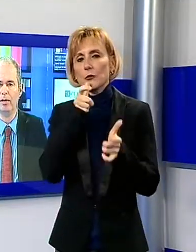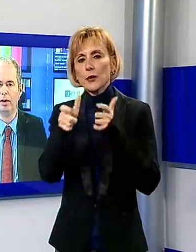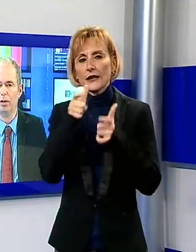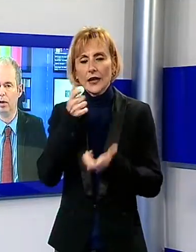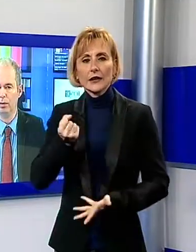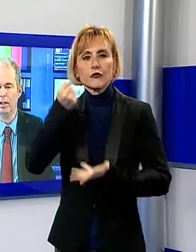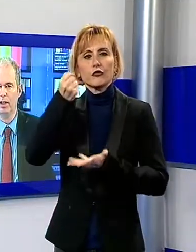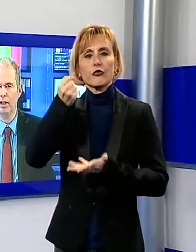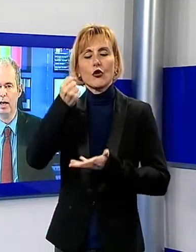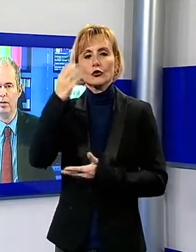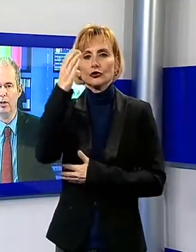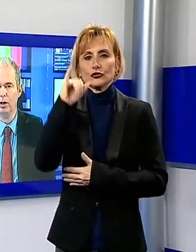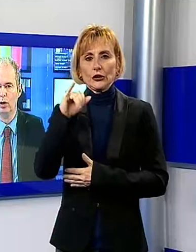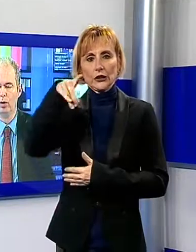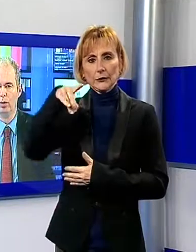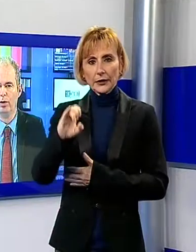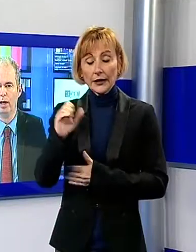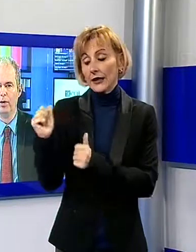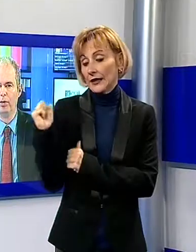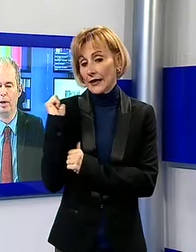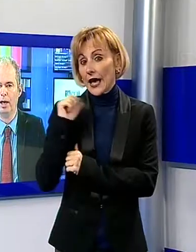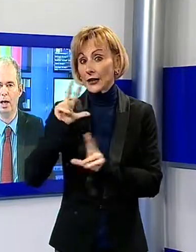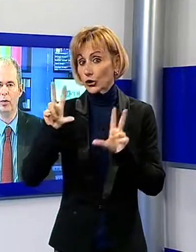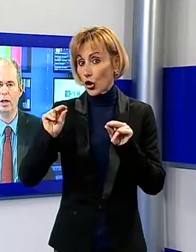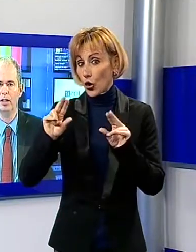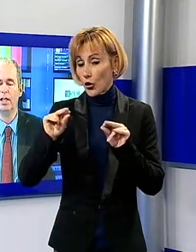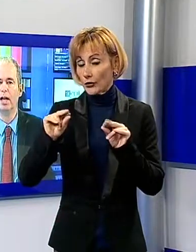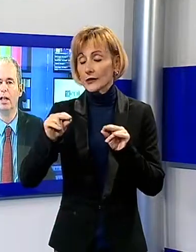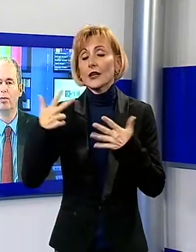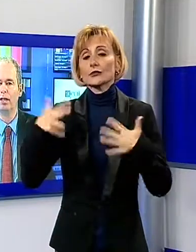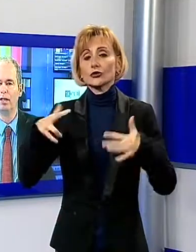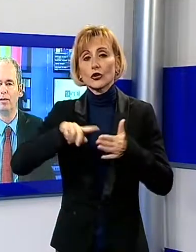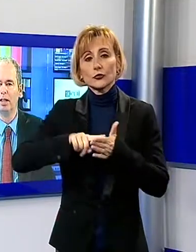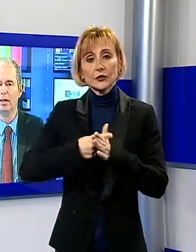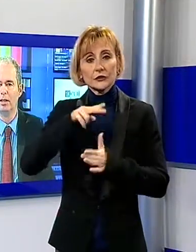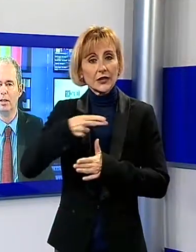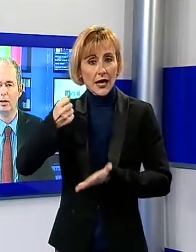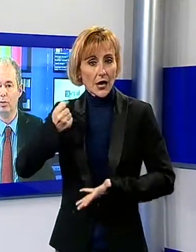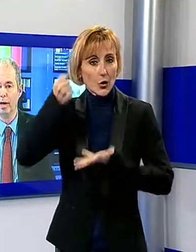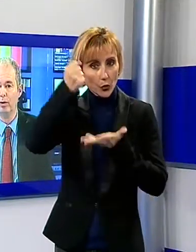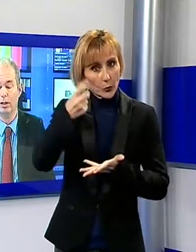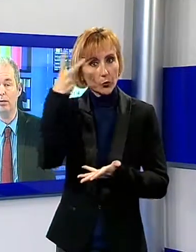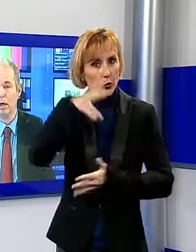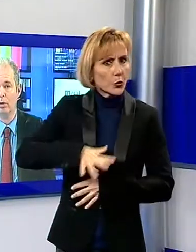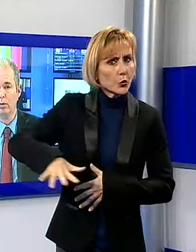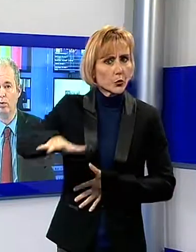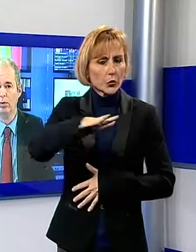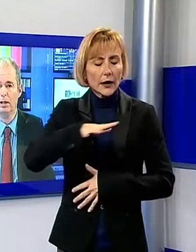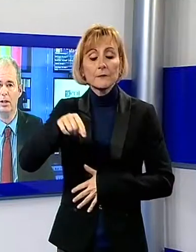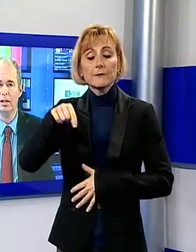vi ricordo la notizia di ieri, quasi 18 milioni di Euro per la Lucchesia, tra questi finanziamenti si è scoperto, è stato dato l'annuncio questa mattina,